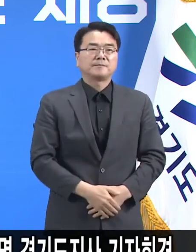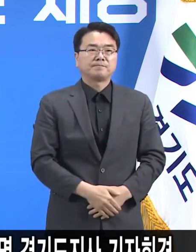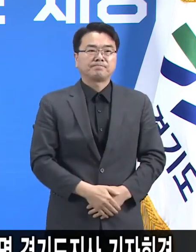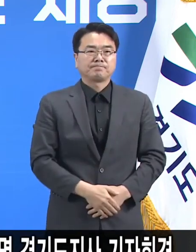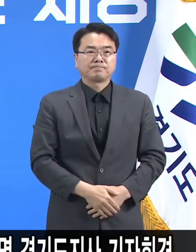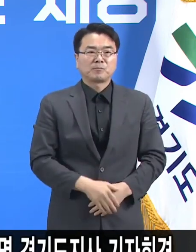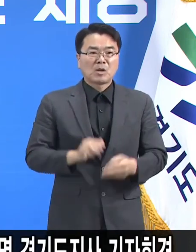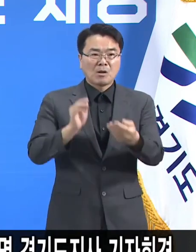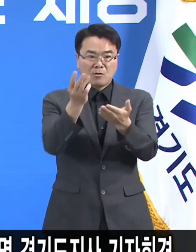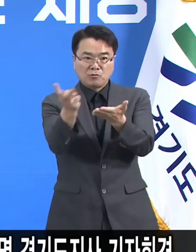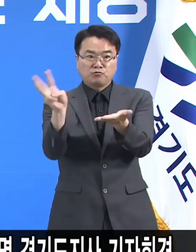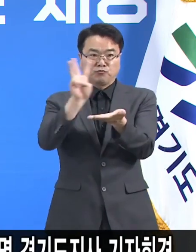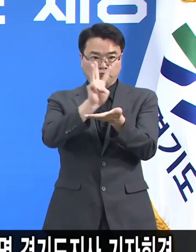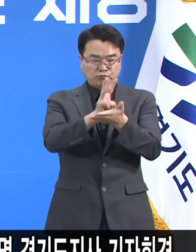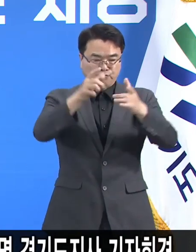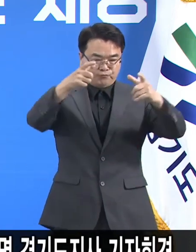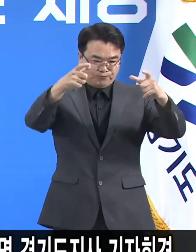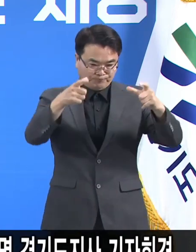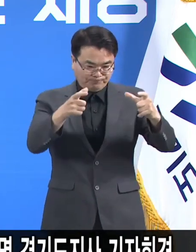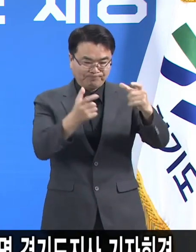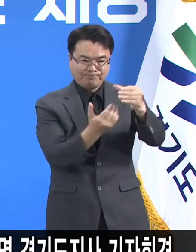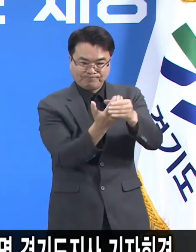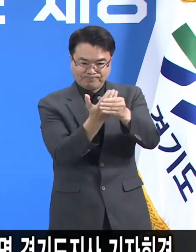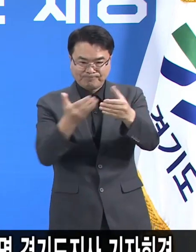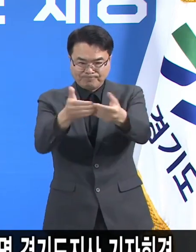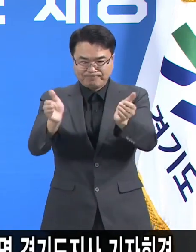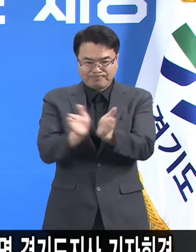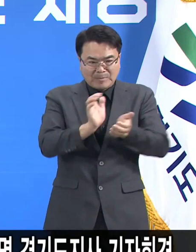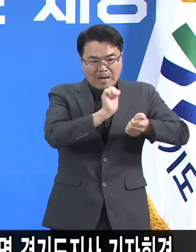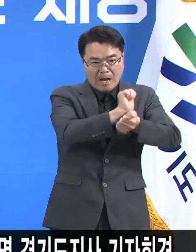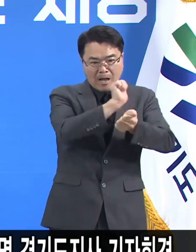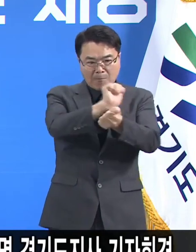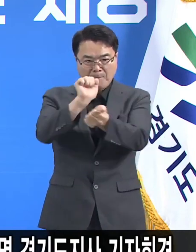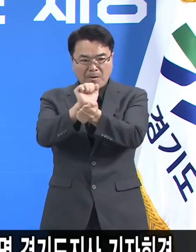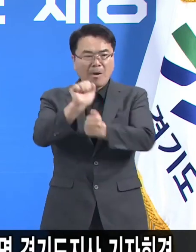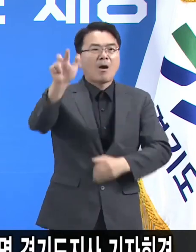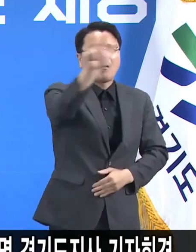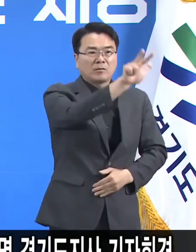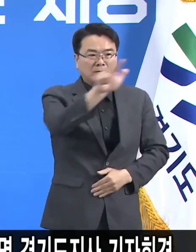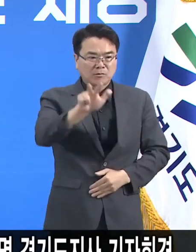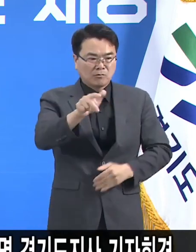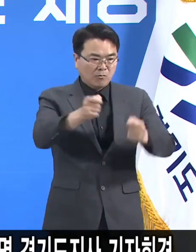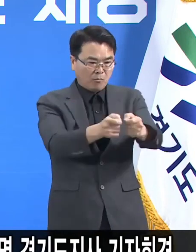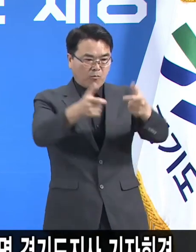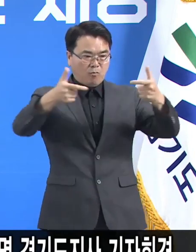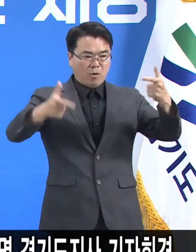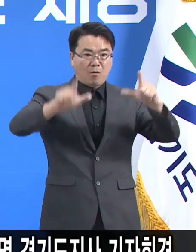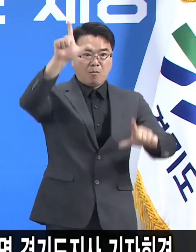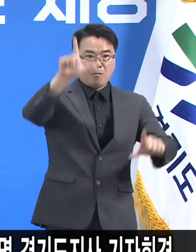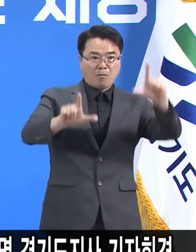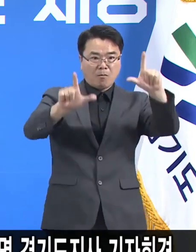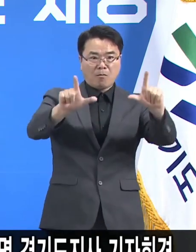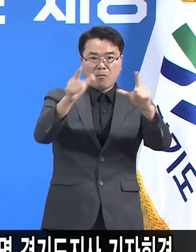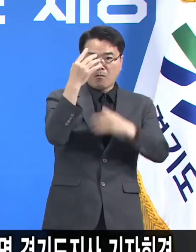수도권을 중심으로 발생하던 크고 작은 집단 감염이 전국으로 확대되는 양상입니다.